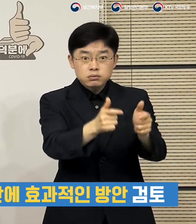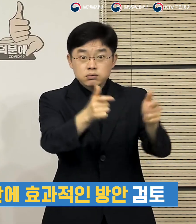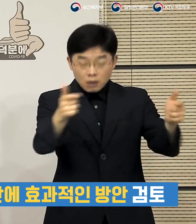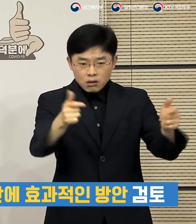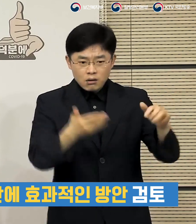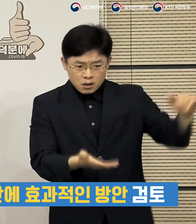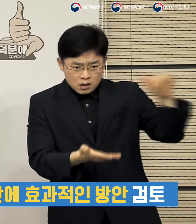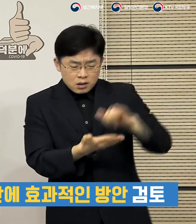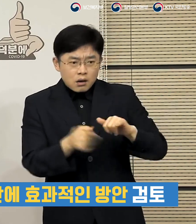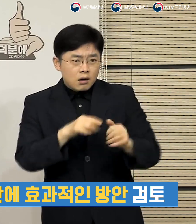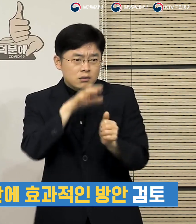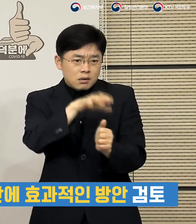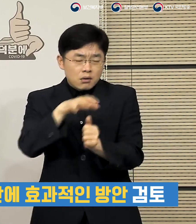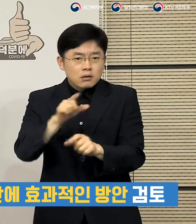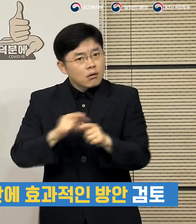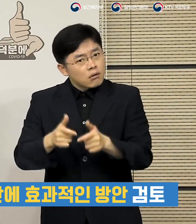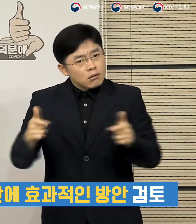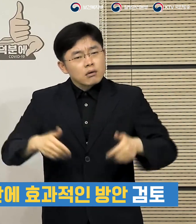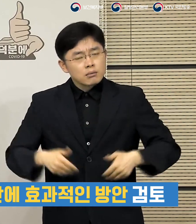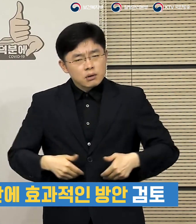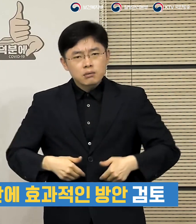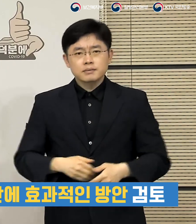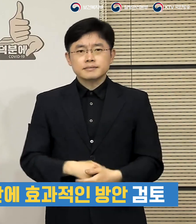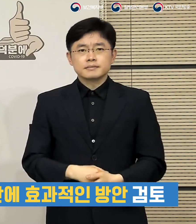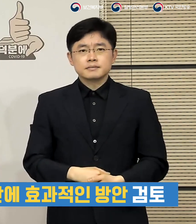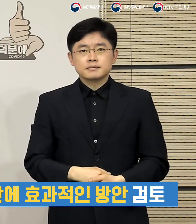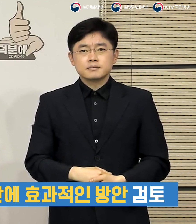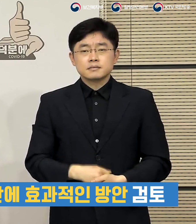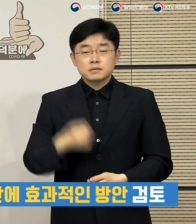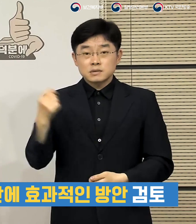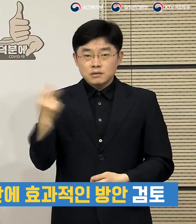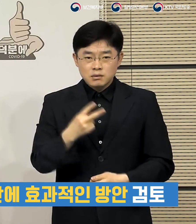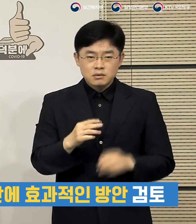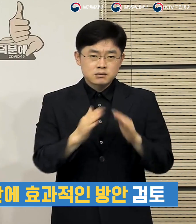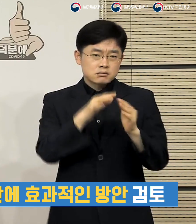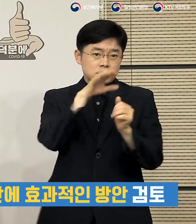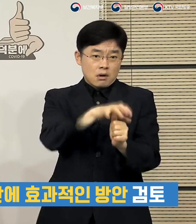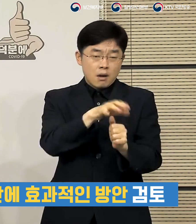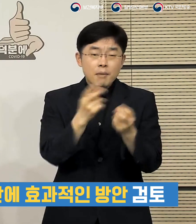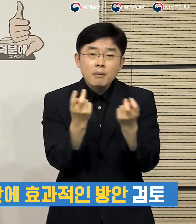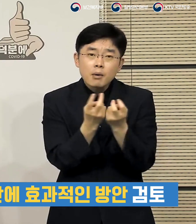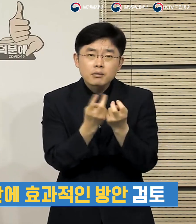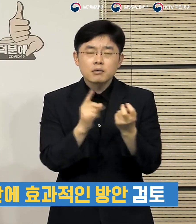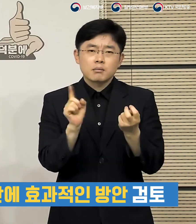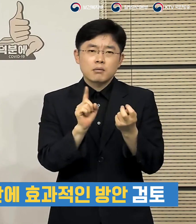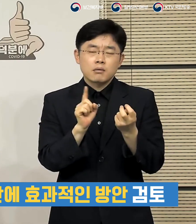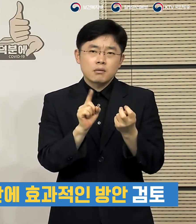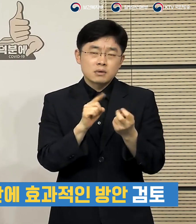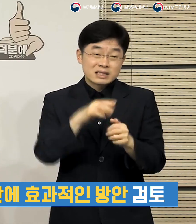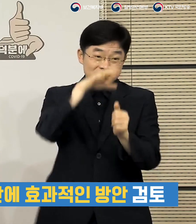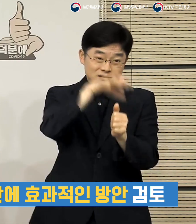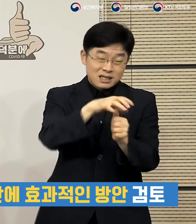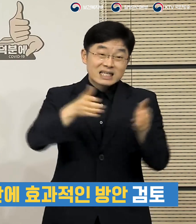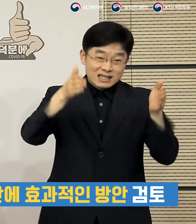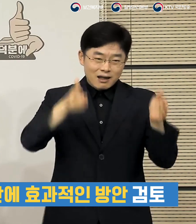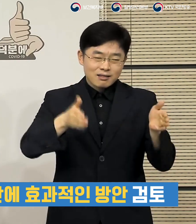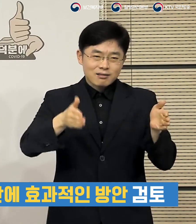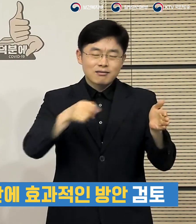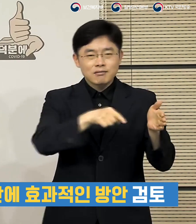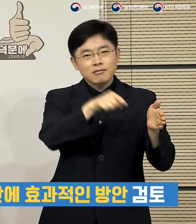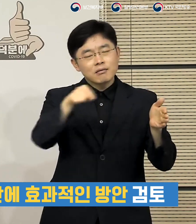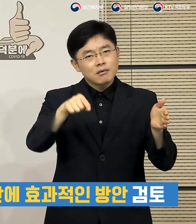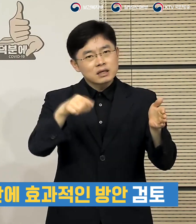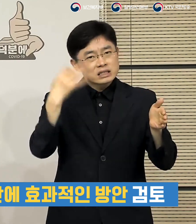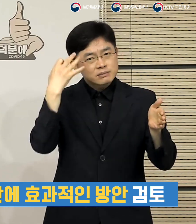필요할 것이고 또 자가격리의 방법에 대해서도 그러한 기간이나 방법이 현재